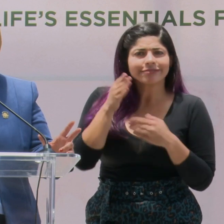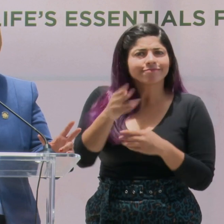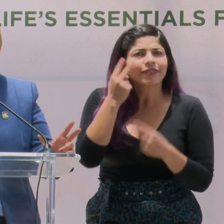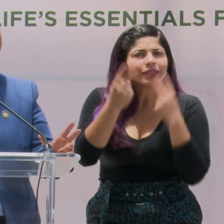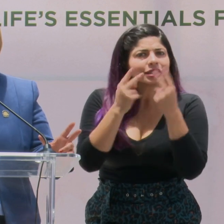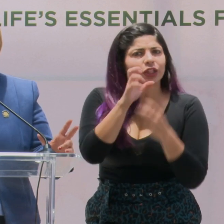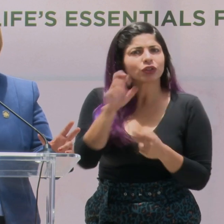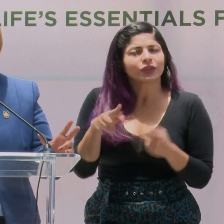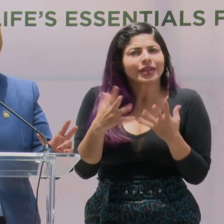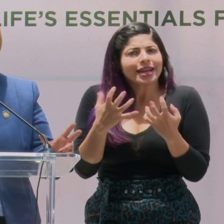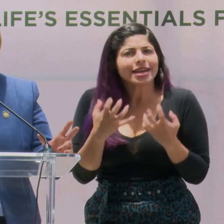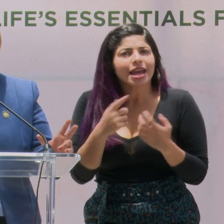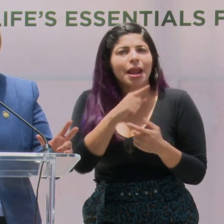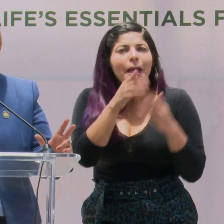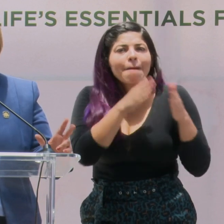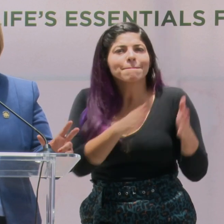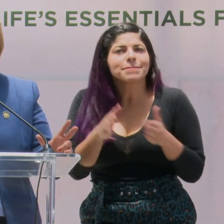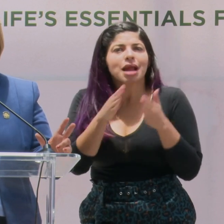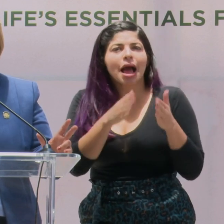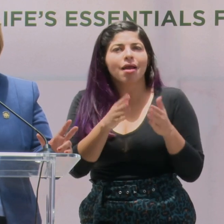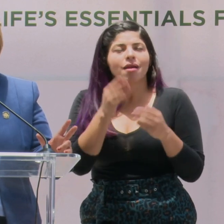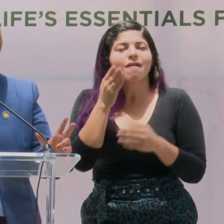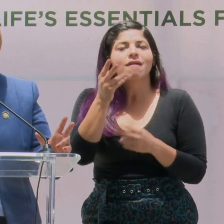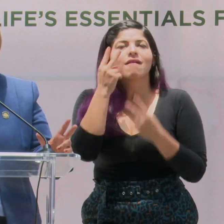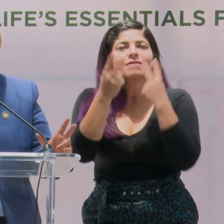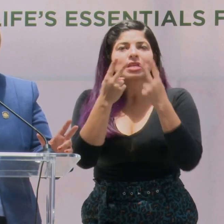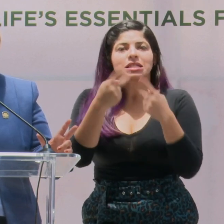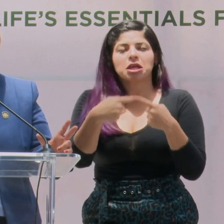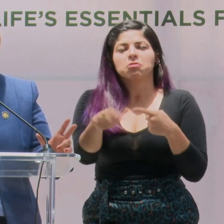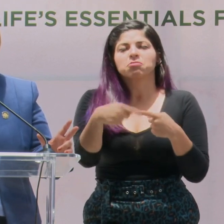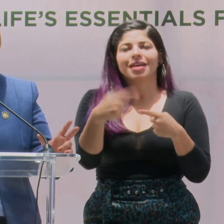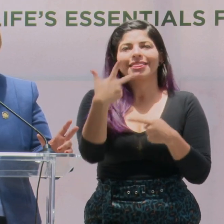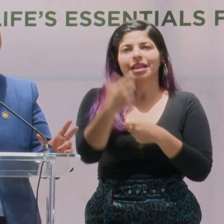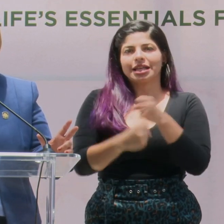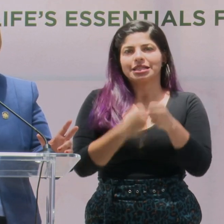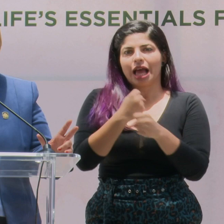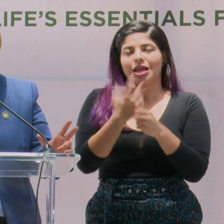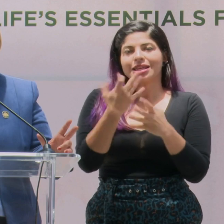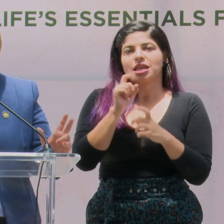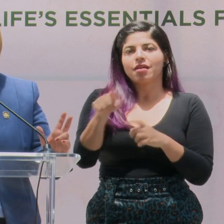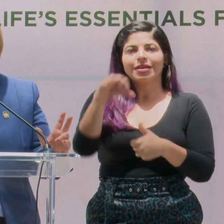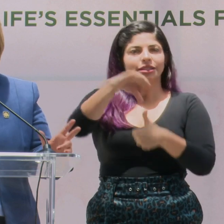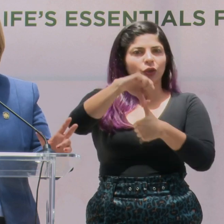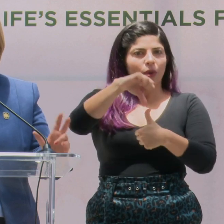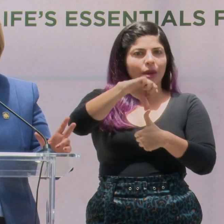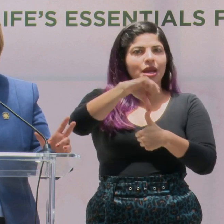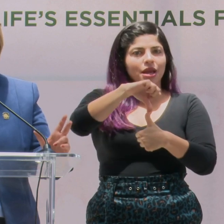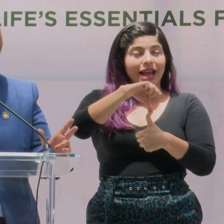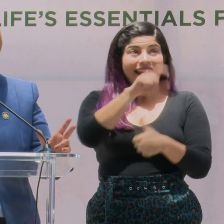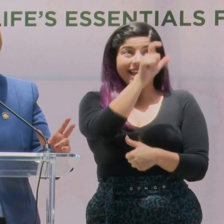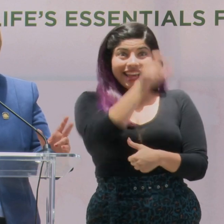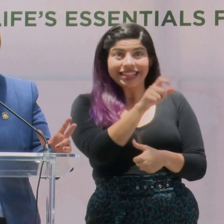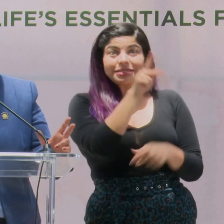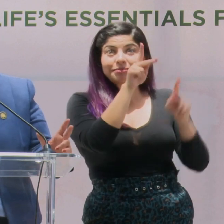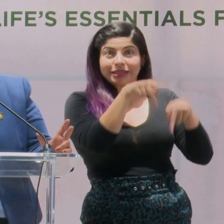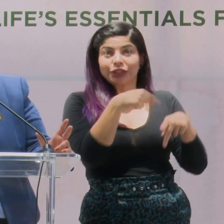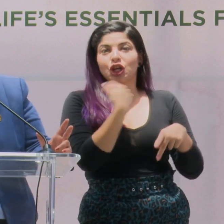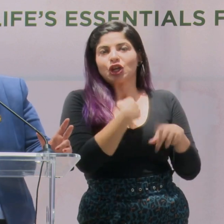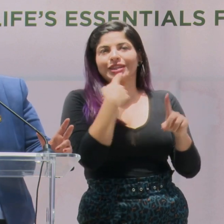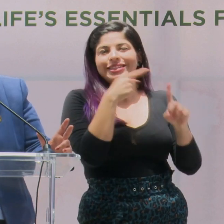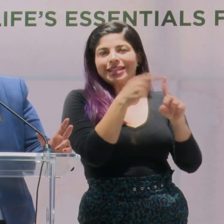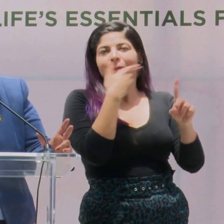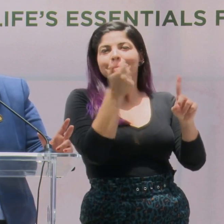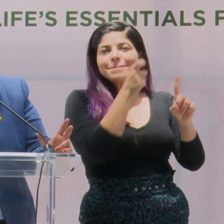Costa Rica, y que están planeando hacer un viaje en los próximos tres años a Centroamérica. A esos son los que llamamos mejores